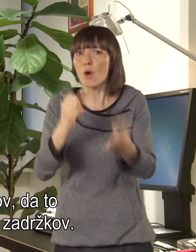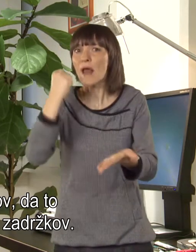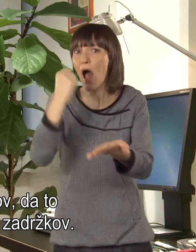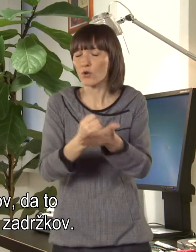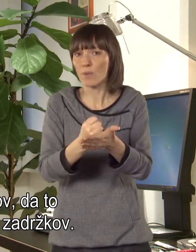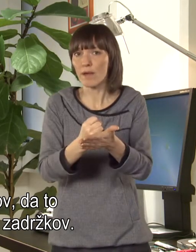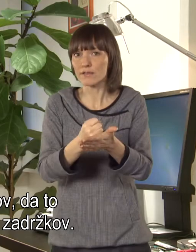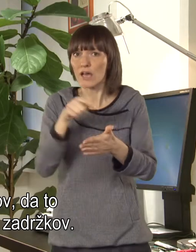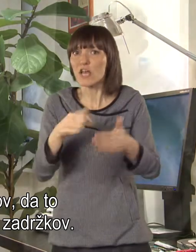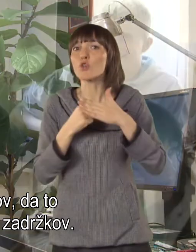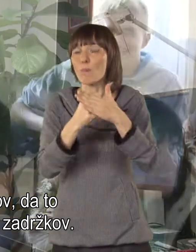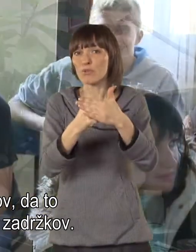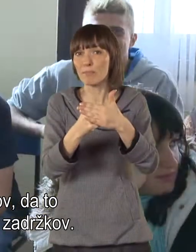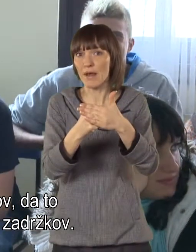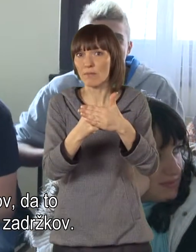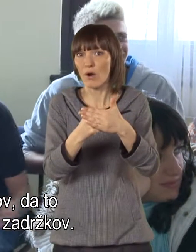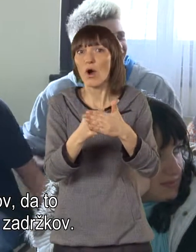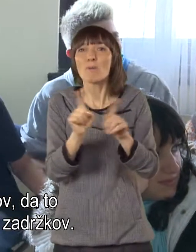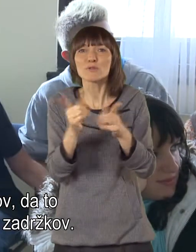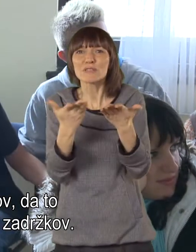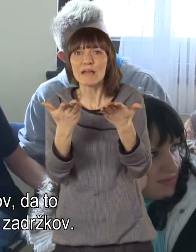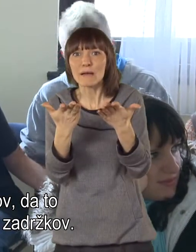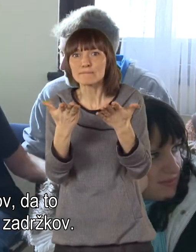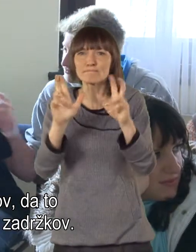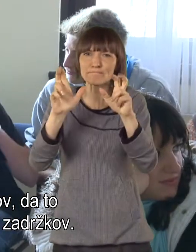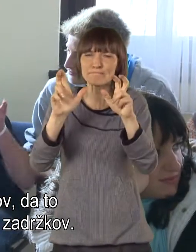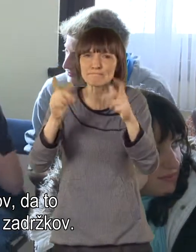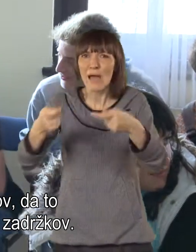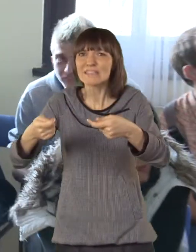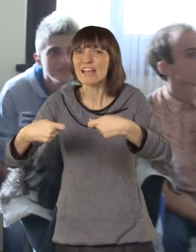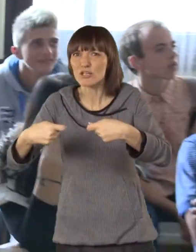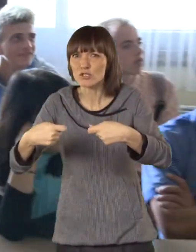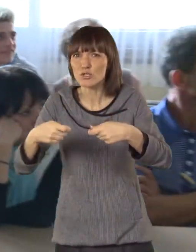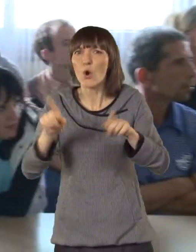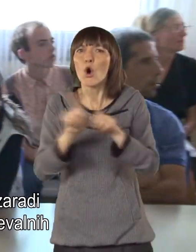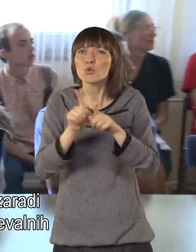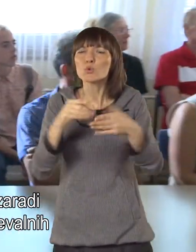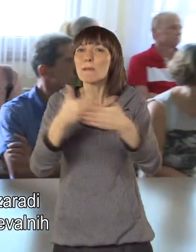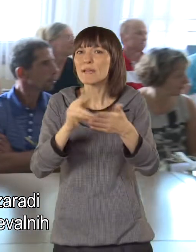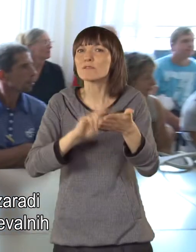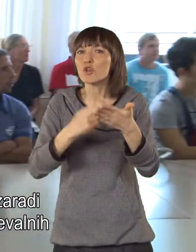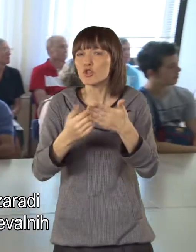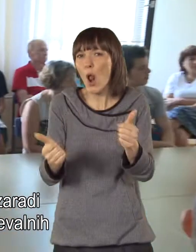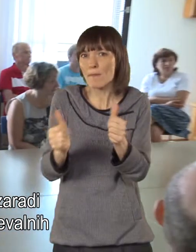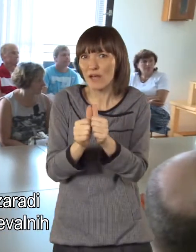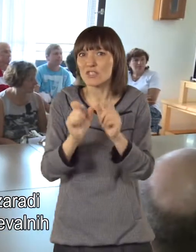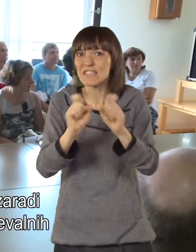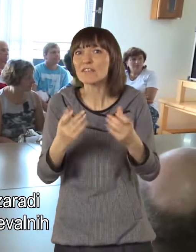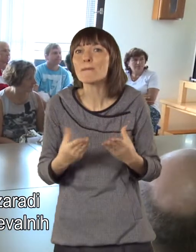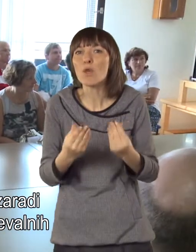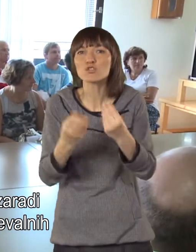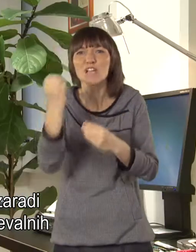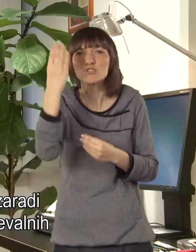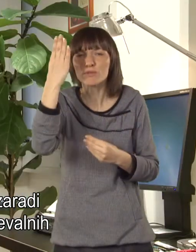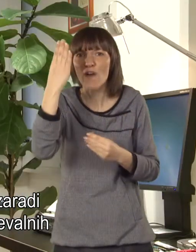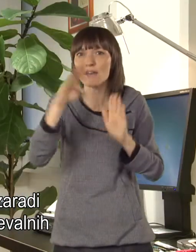dobrih argumentov, da to podpremo, pa nekaj zadržkov. Tudi pri tolmačih bi verjetno zaradi